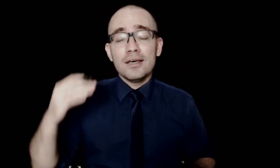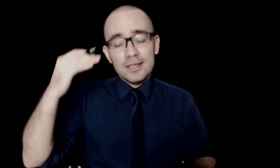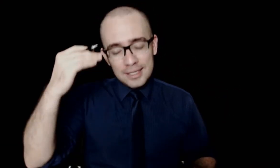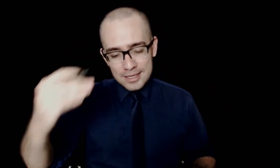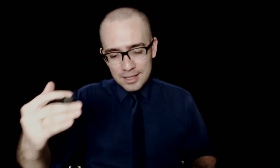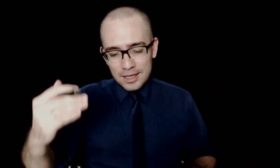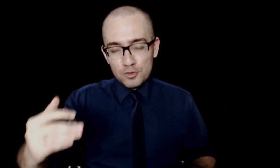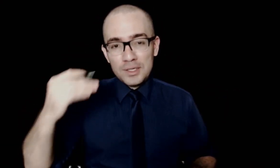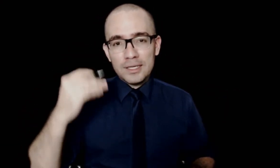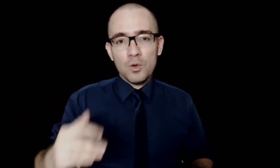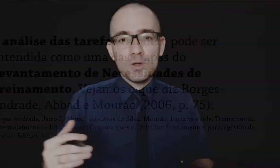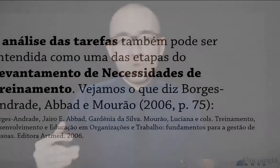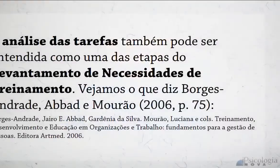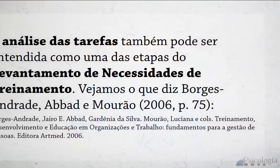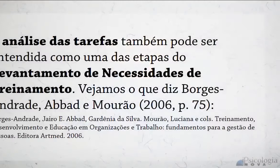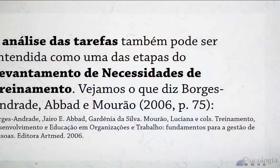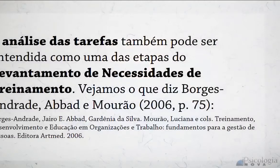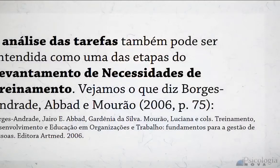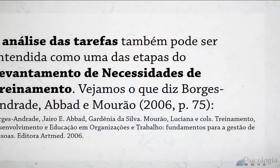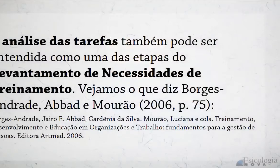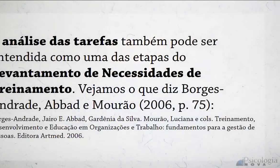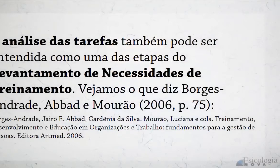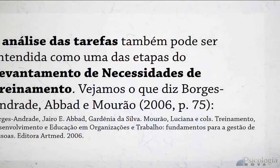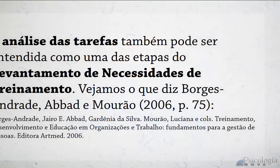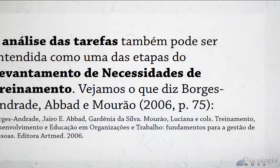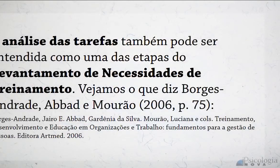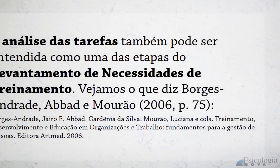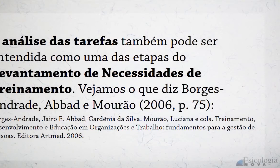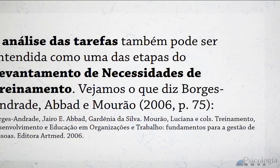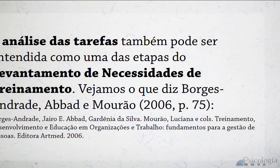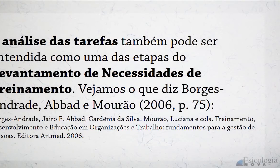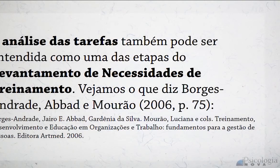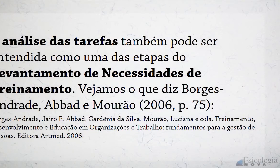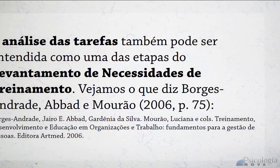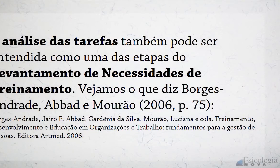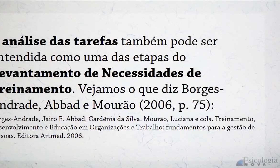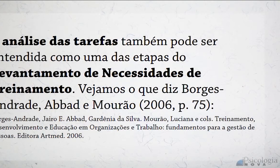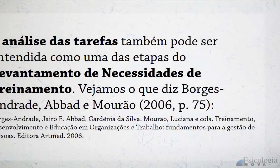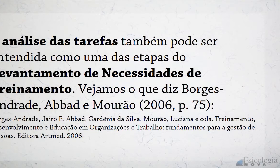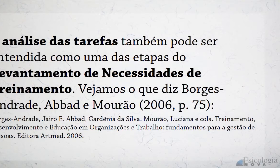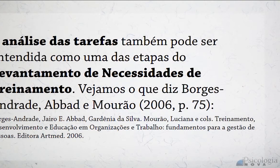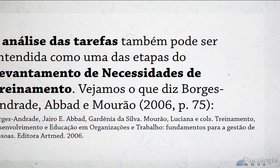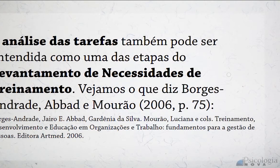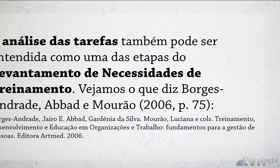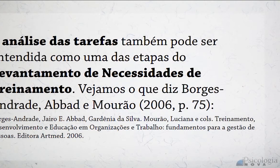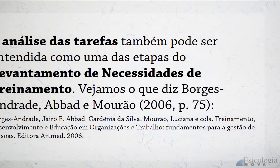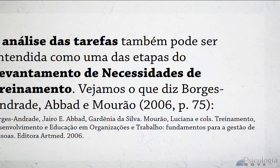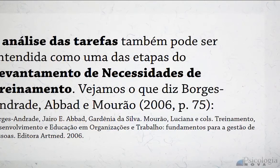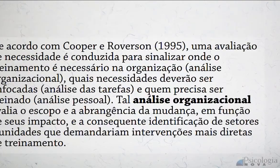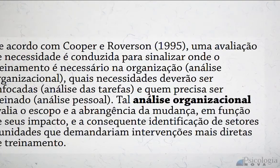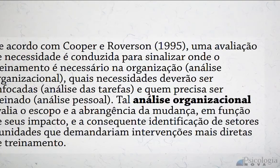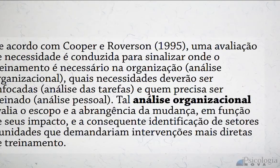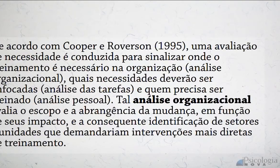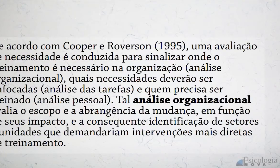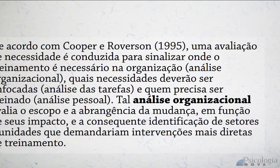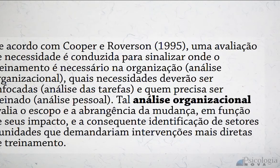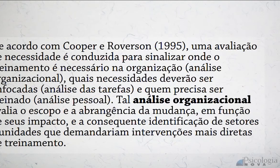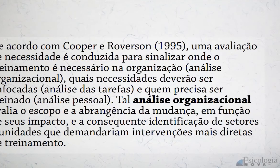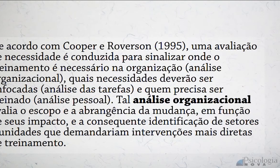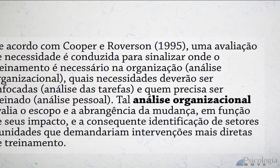E a análise de tarefa enquanto subetapa do levantamento de necessidades de treinamento. Então, vocês